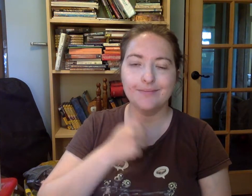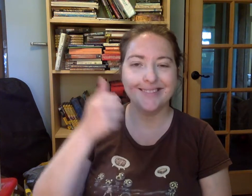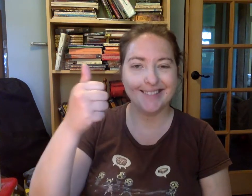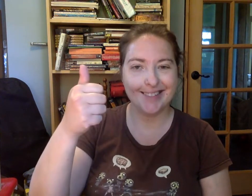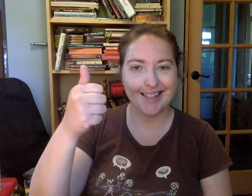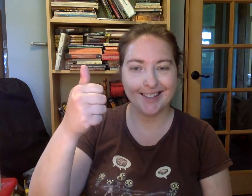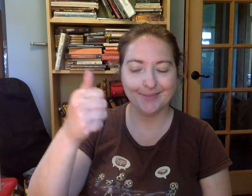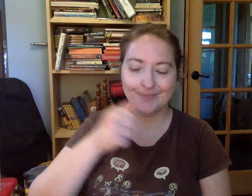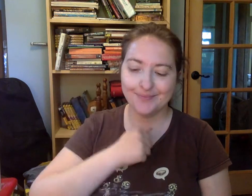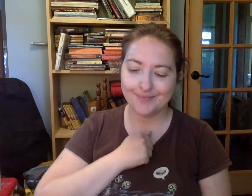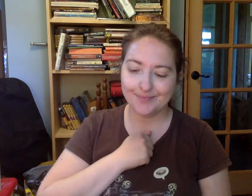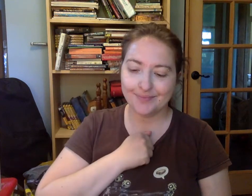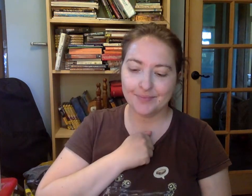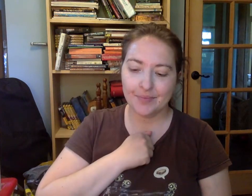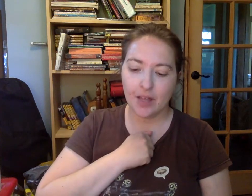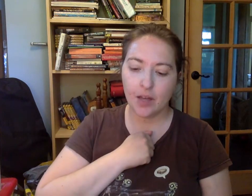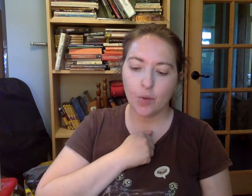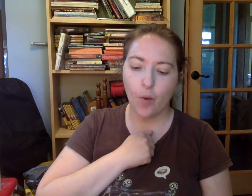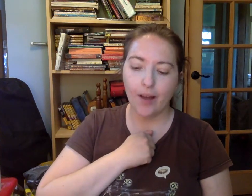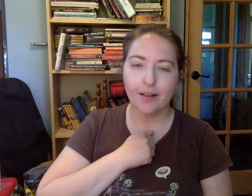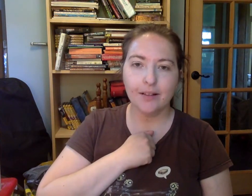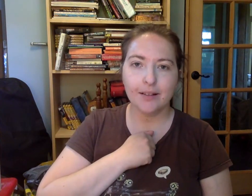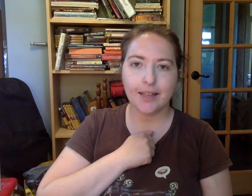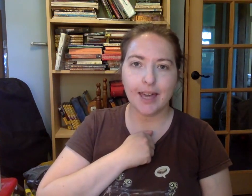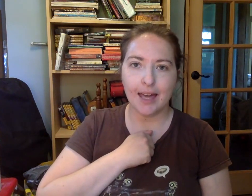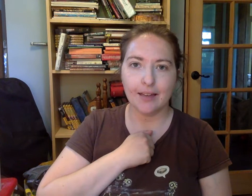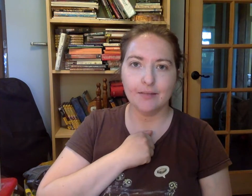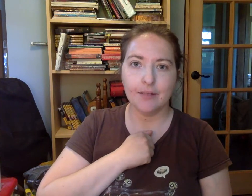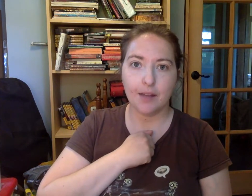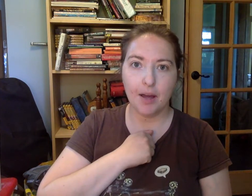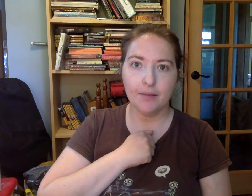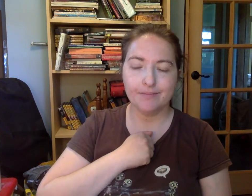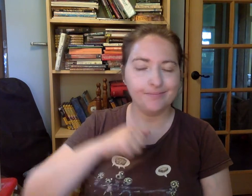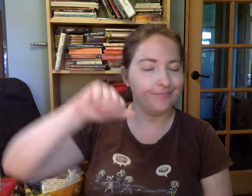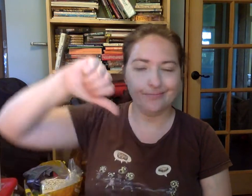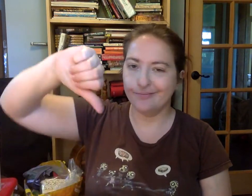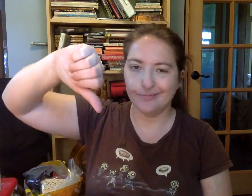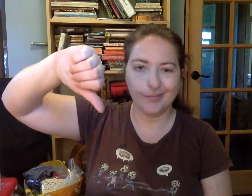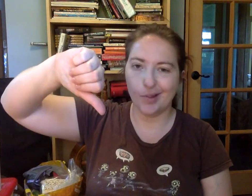Sí. ¿Cuál? ¿Qué? ¿Rima? No.